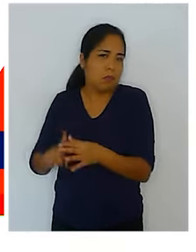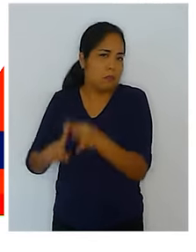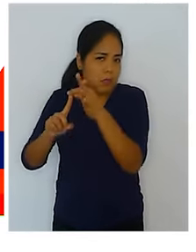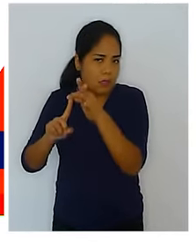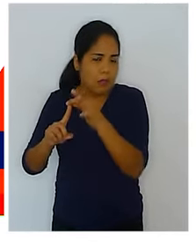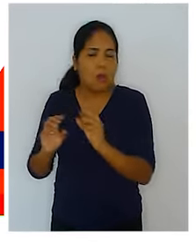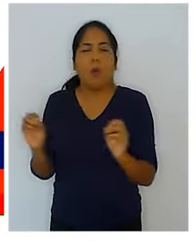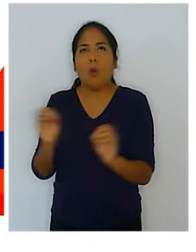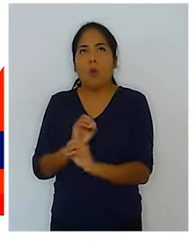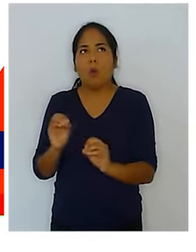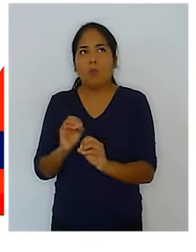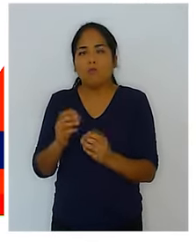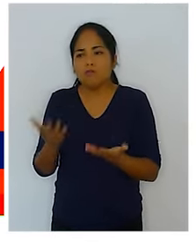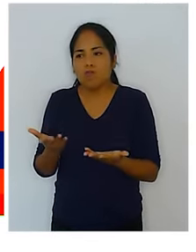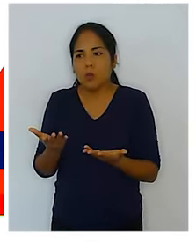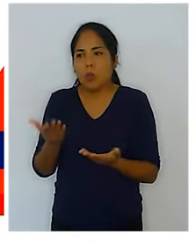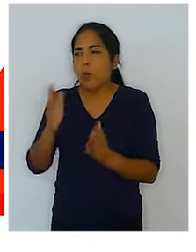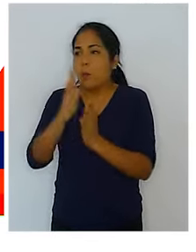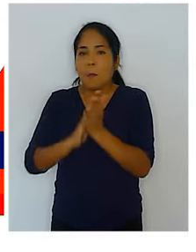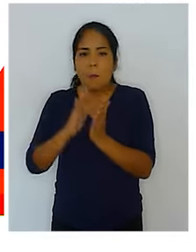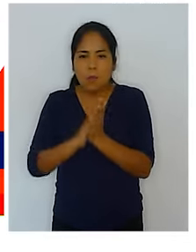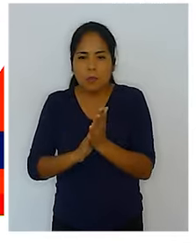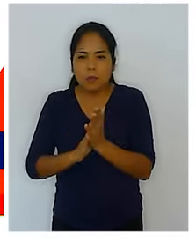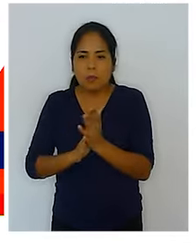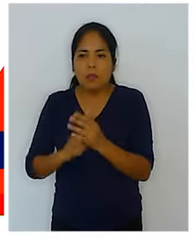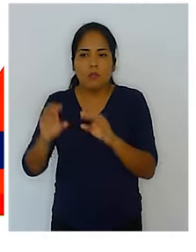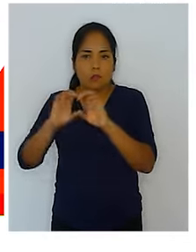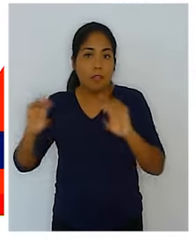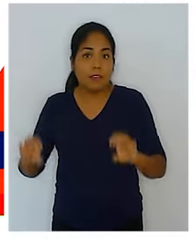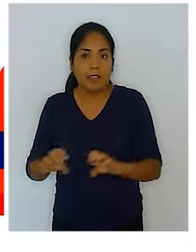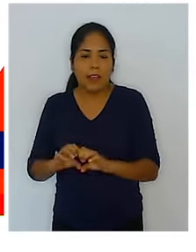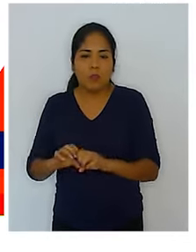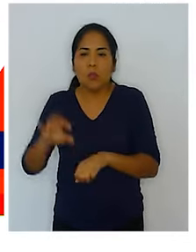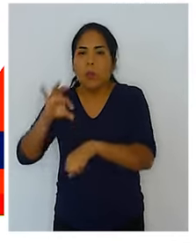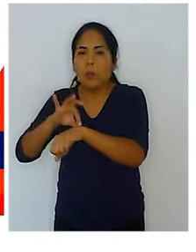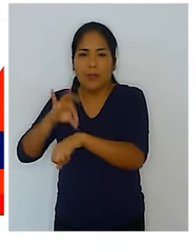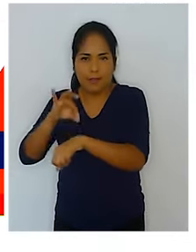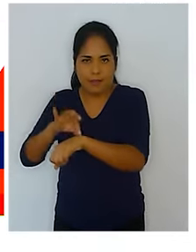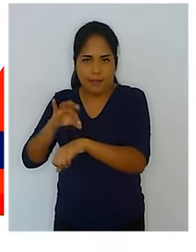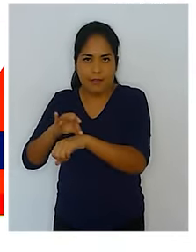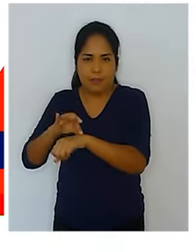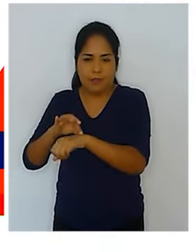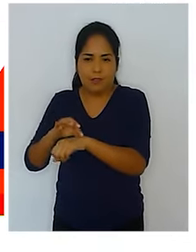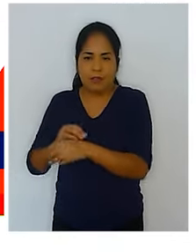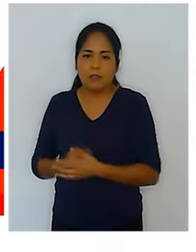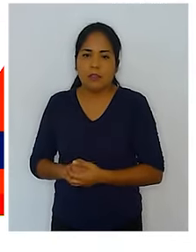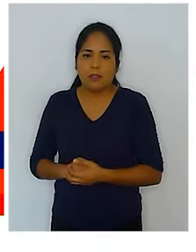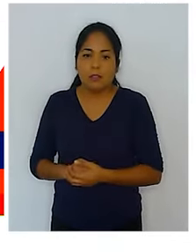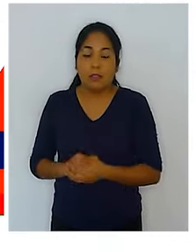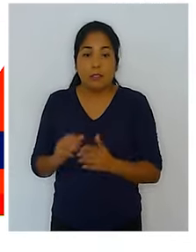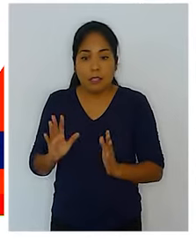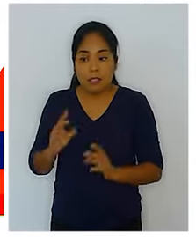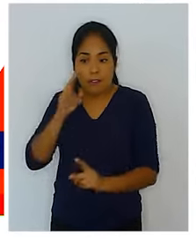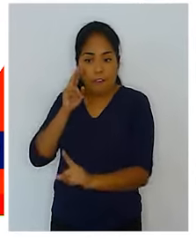especialidad o finalmente un documento, un certificado médico, de un médico general, ¿sí? Que